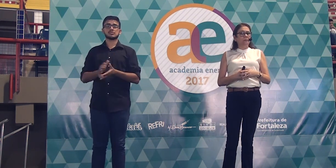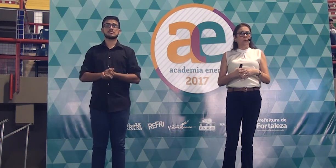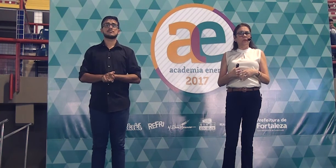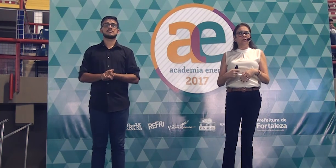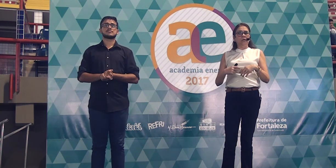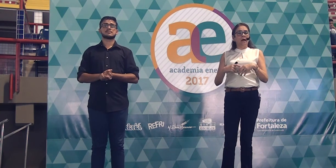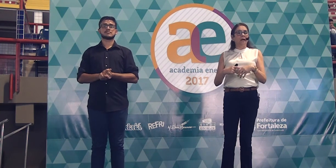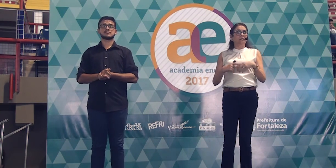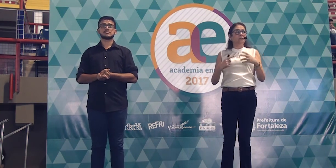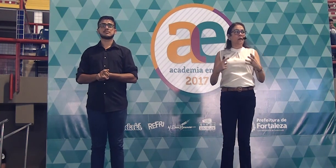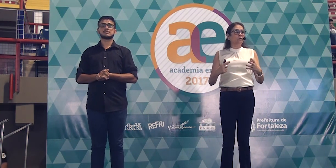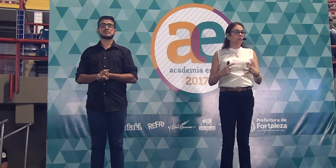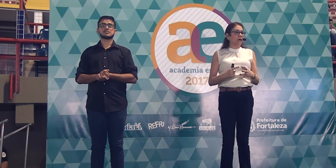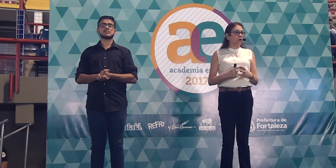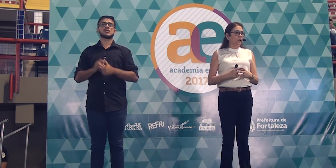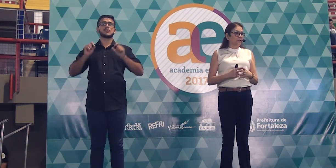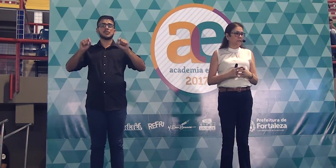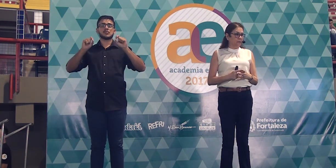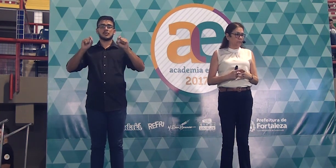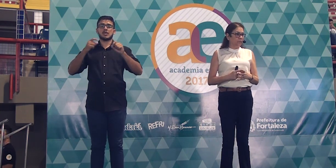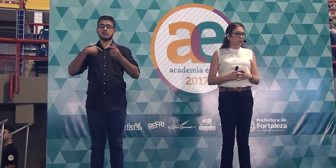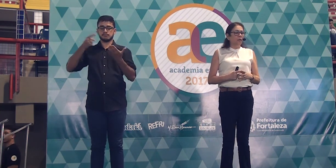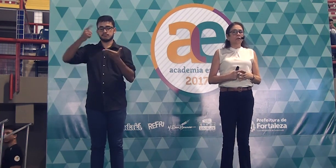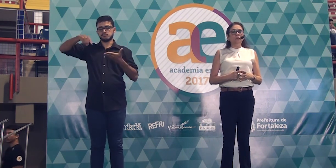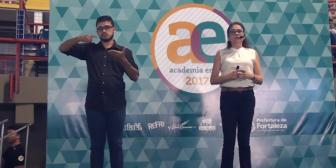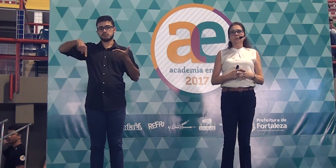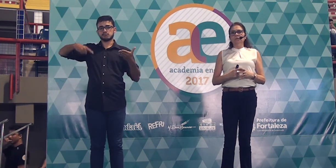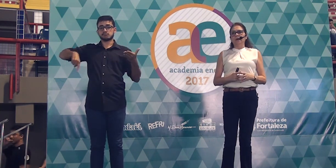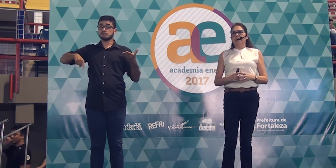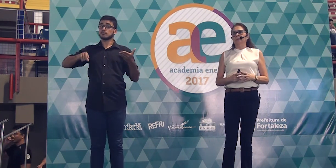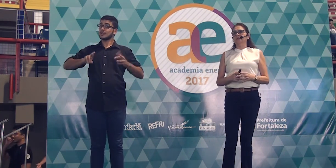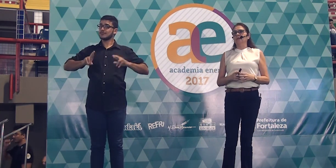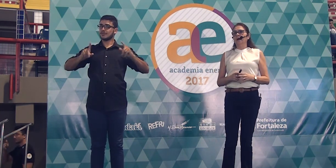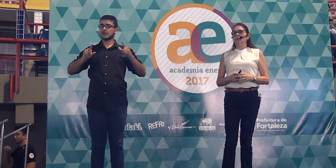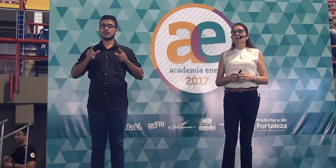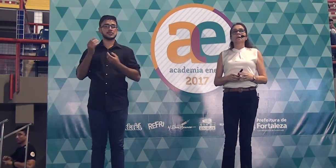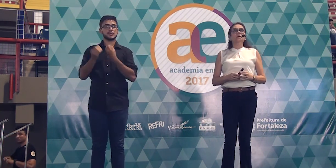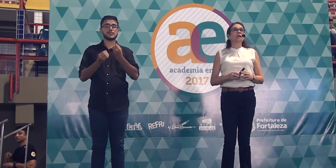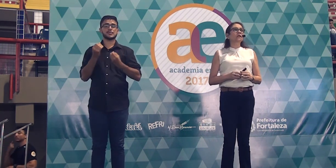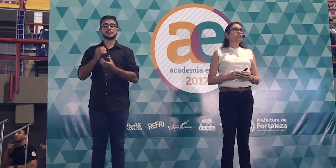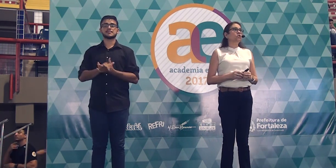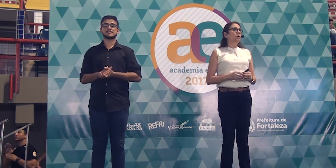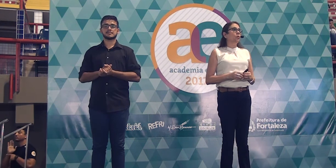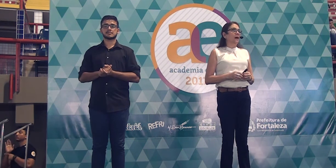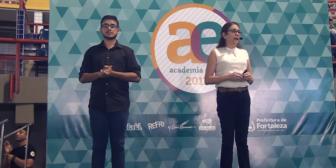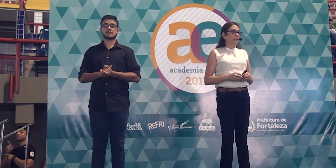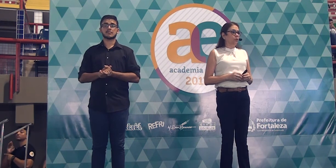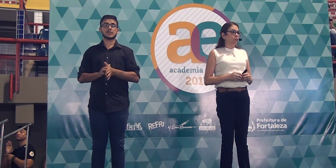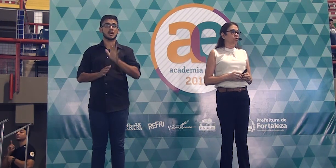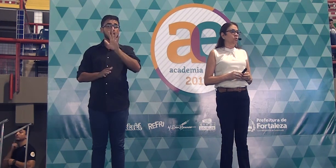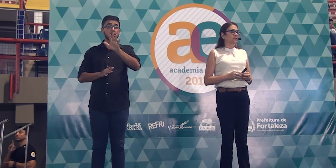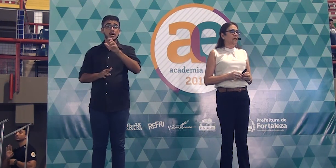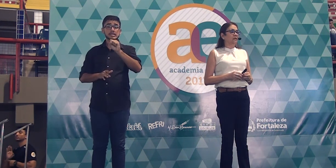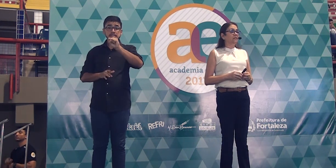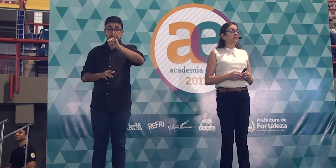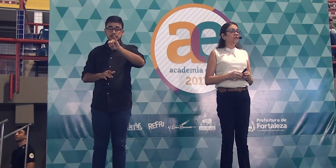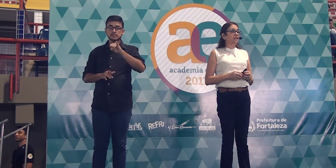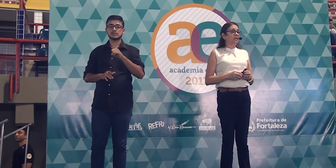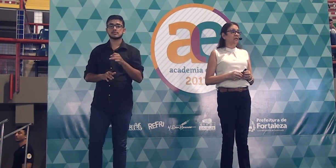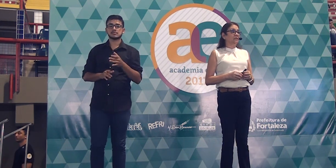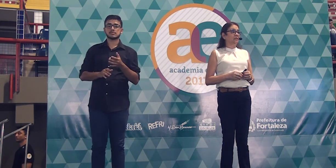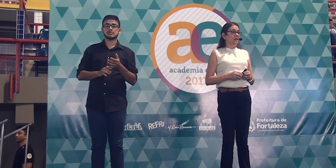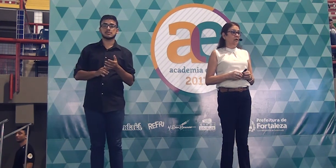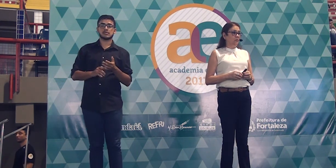principalmente a respeito da correção. Então vamos lá. Pessoal, quem tinha o hábito de usar